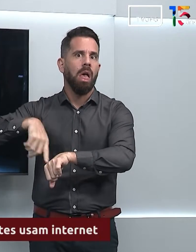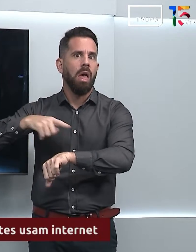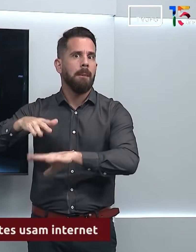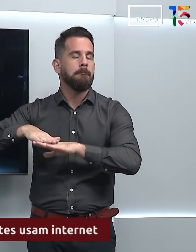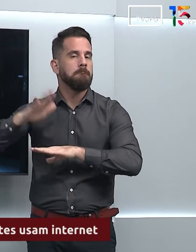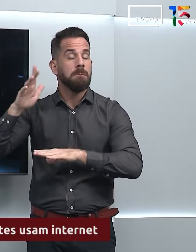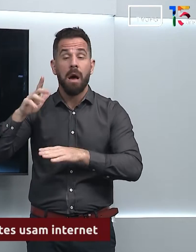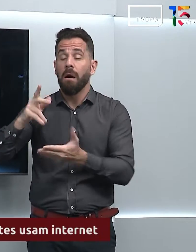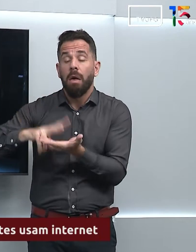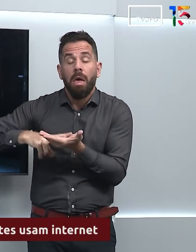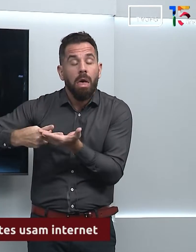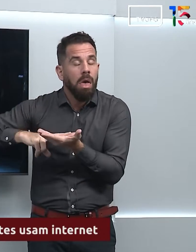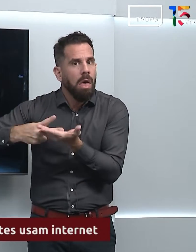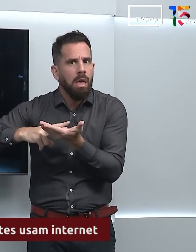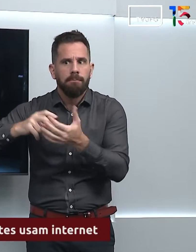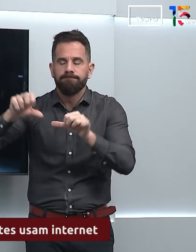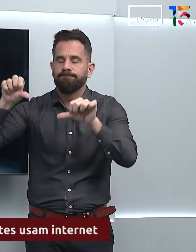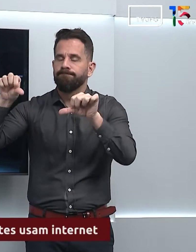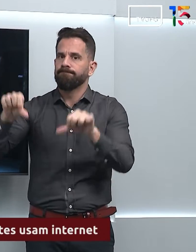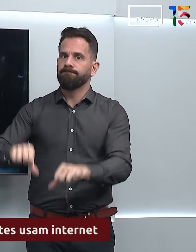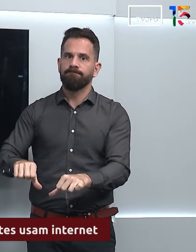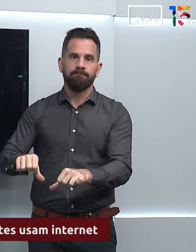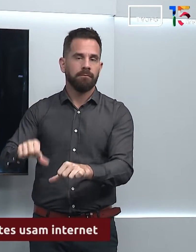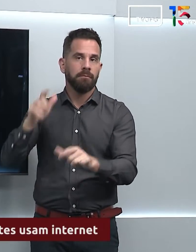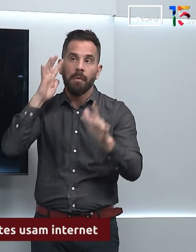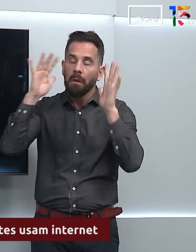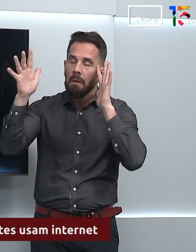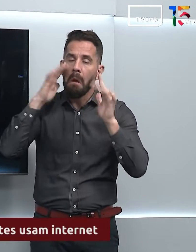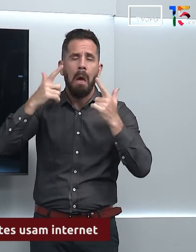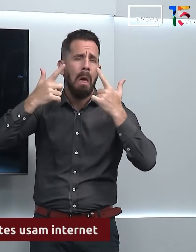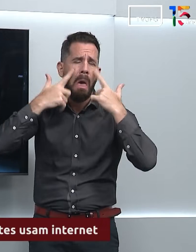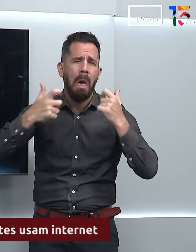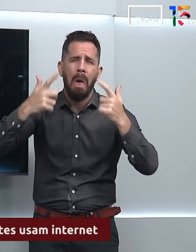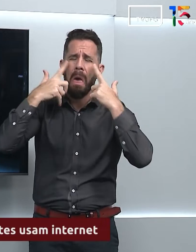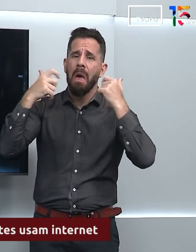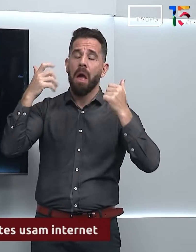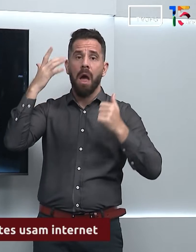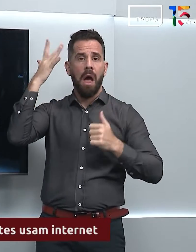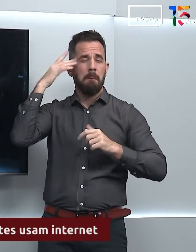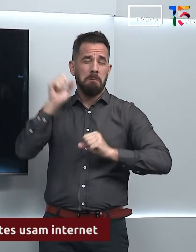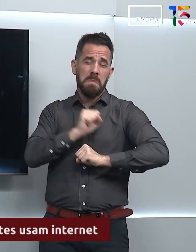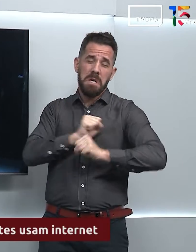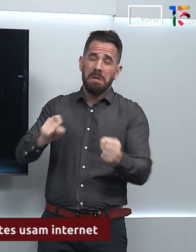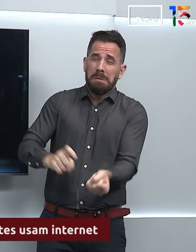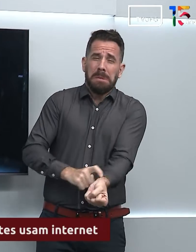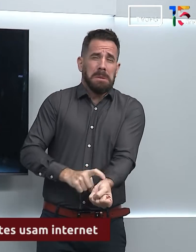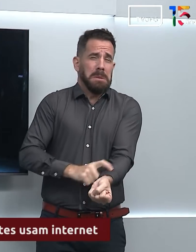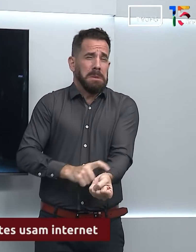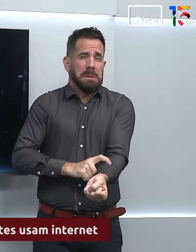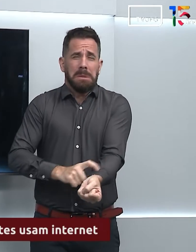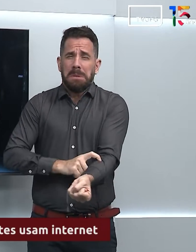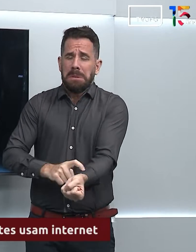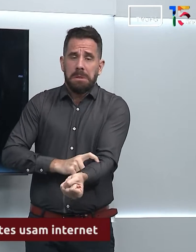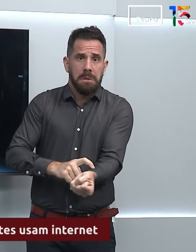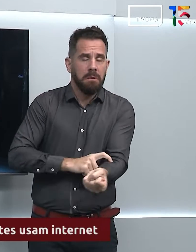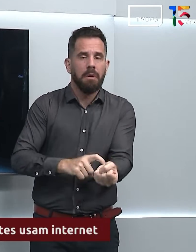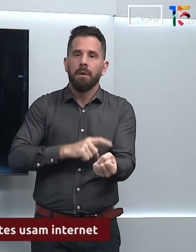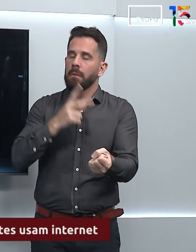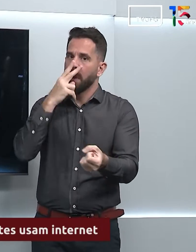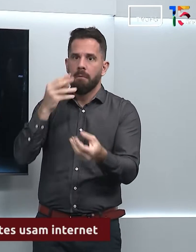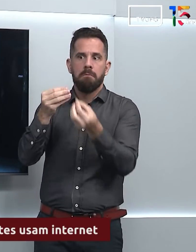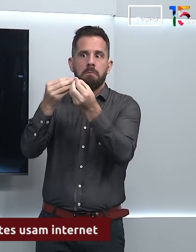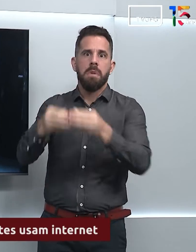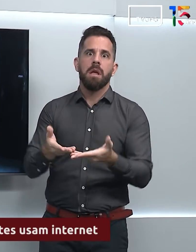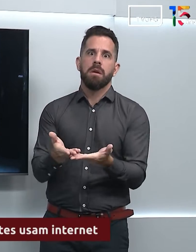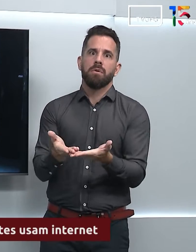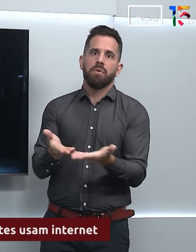conturbada, sonhos, acordava chorando. No outro dia elas acordaram muito irritadas, que isso prejudicou no